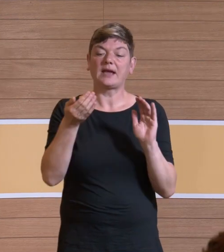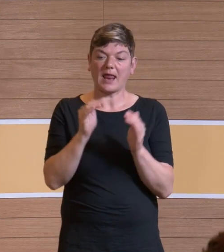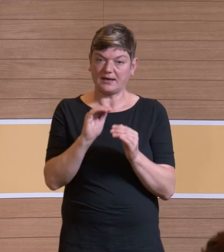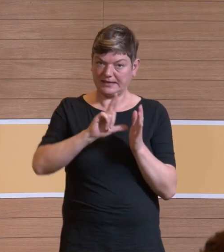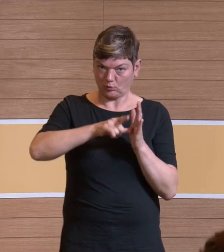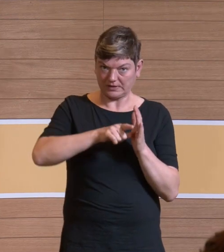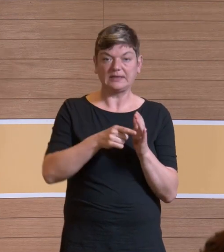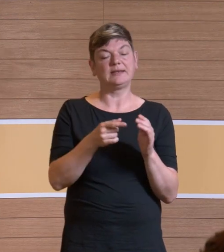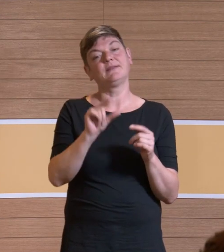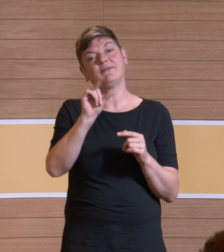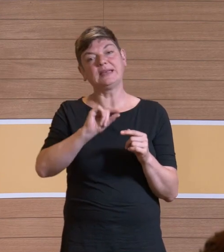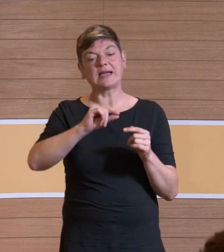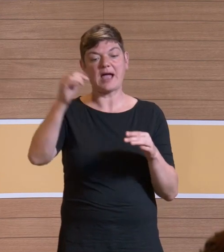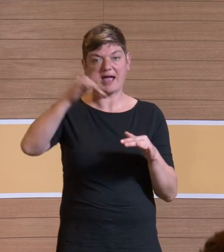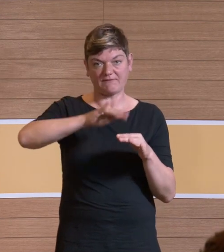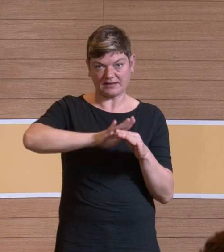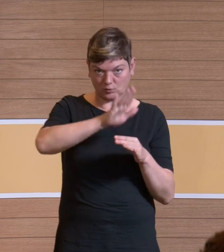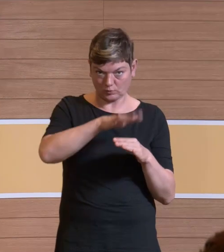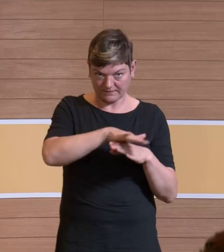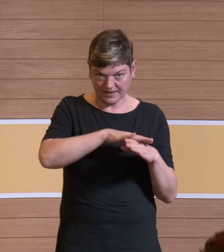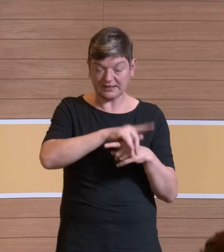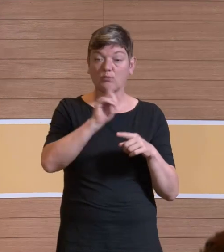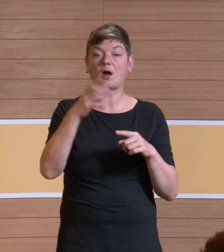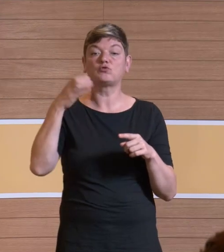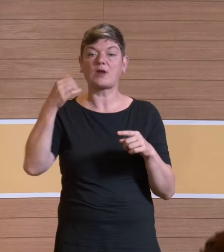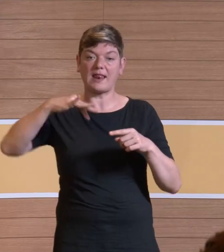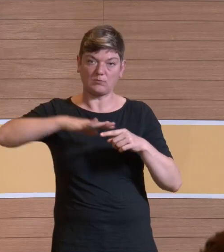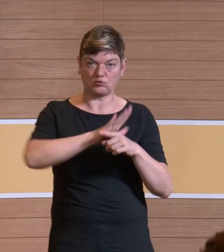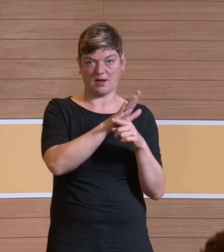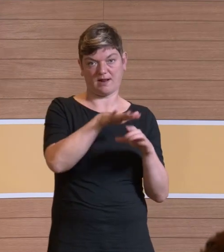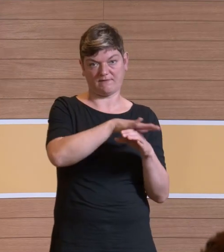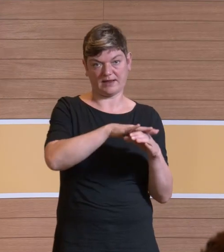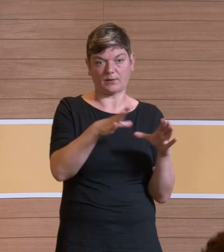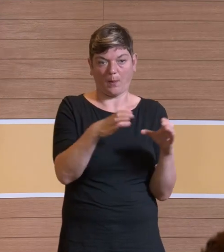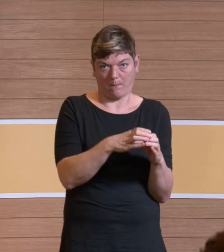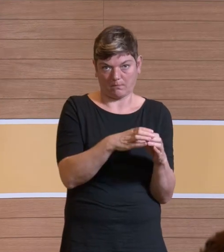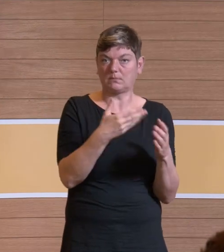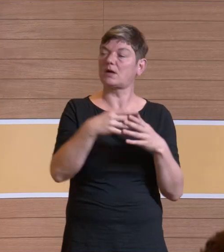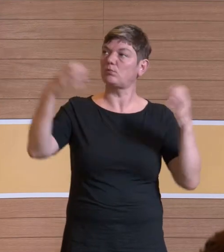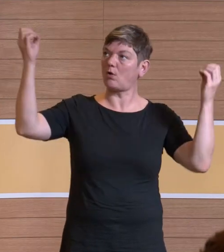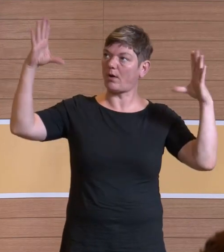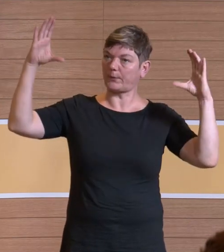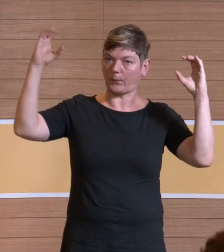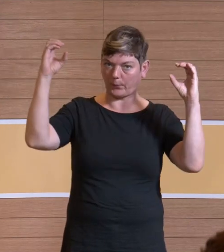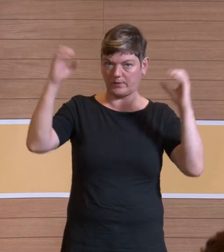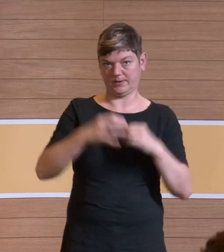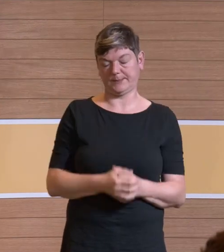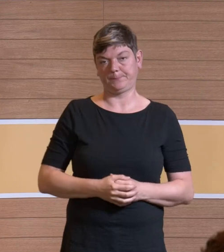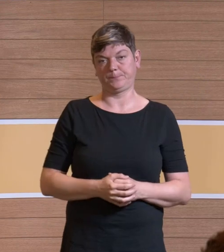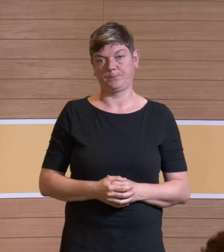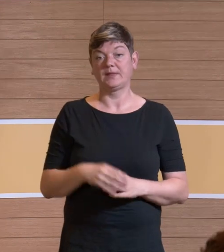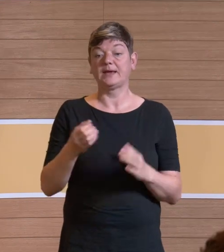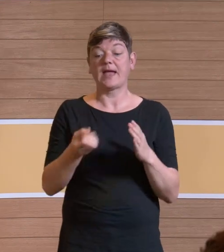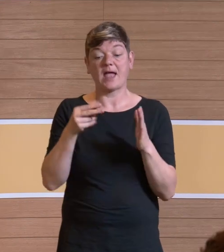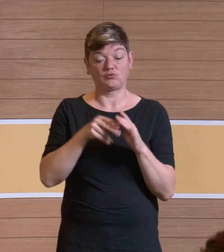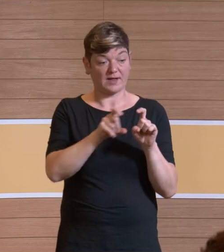weniger Reflexionsflächen, auch weniger schallabstrahlende Flächen, sind also auch geeigneter. Ja, Beispiel Leuchten, was ich vorhin genannt habe. Die Hersteller müssen aus